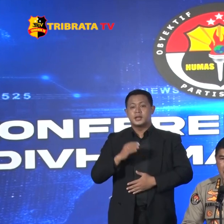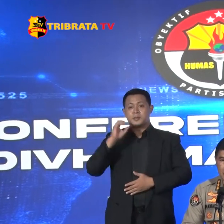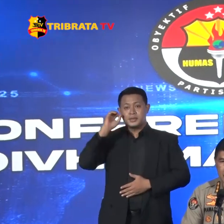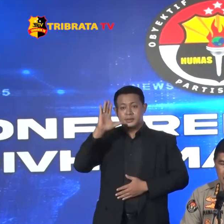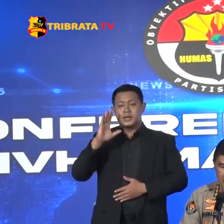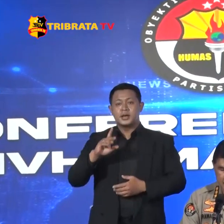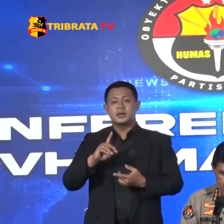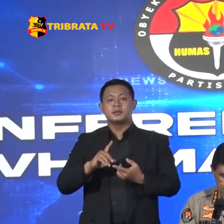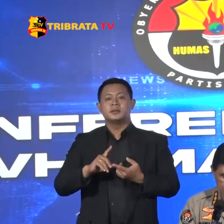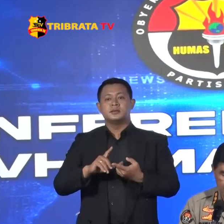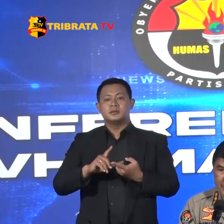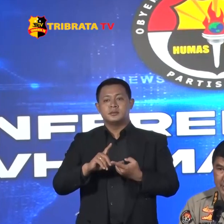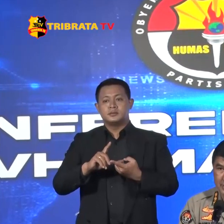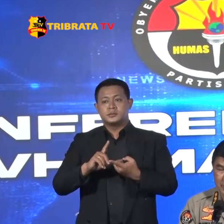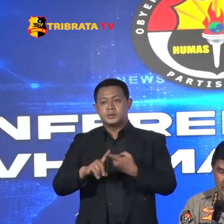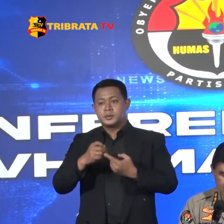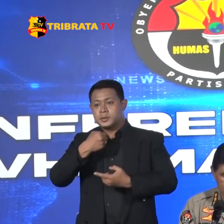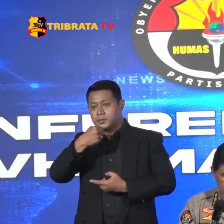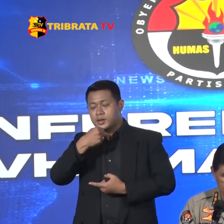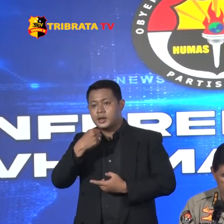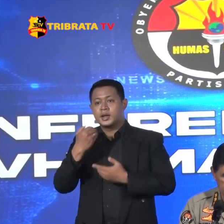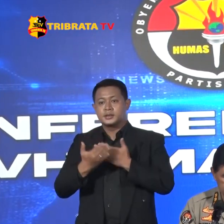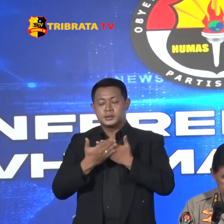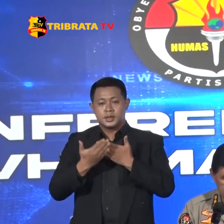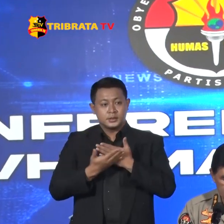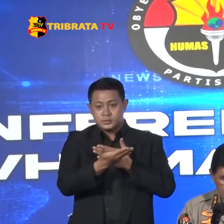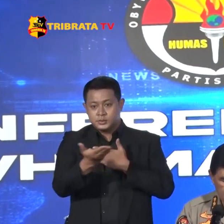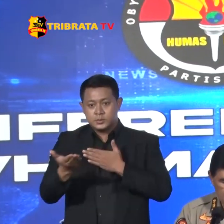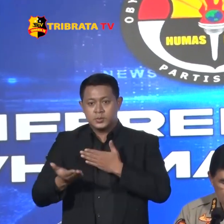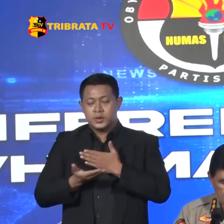siang rekan-rekan media yang saya cintai dan saya banggakan